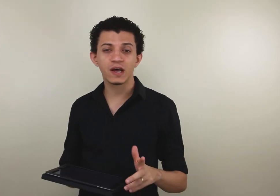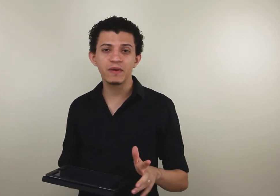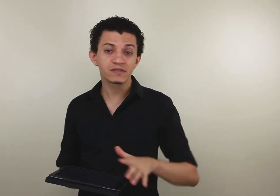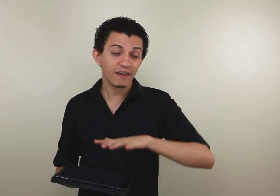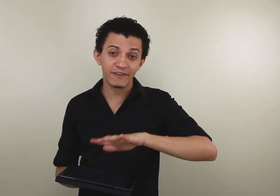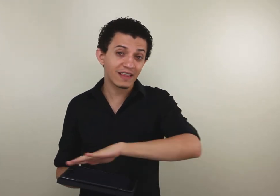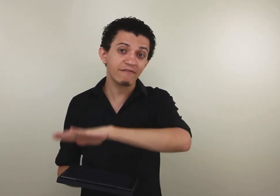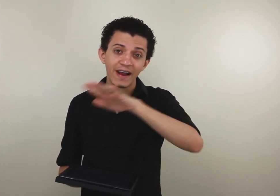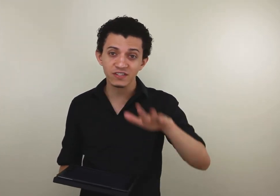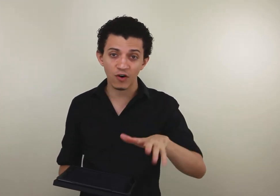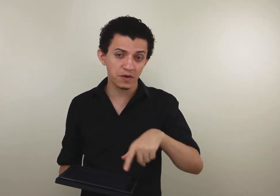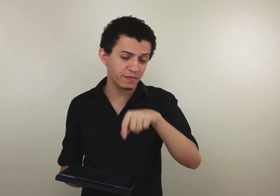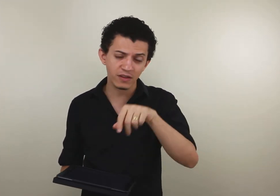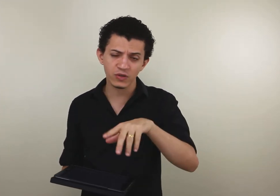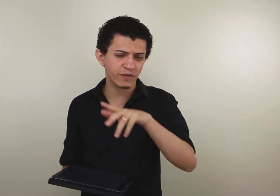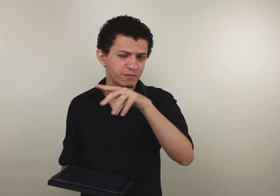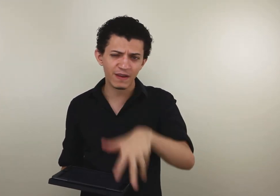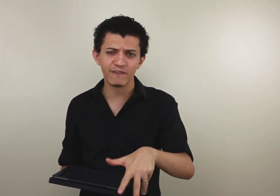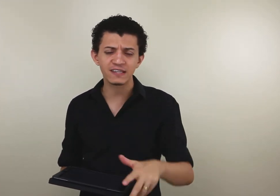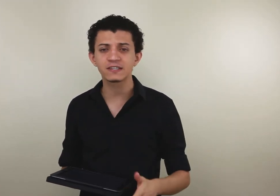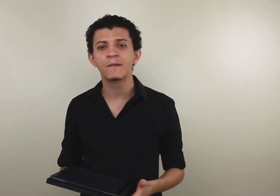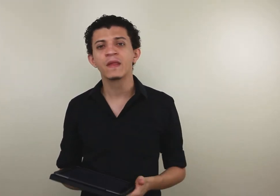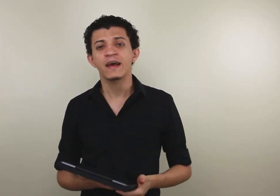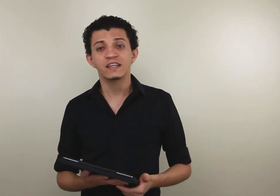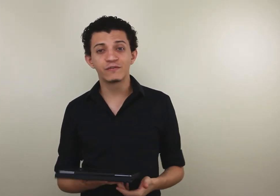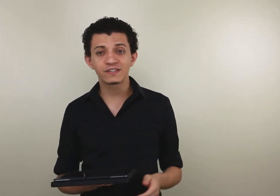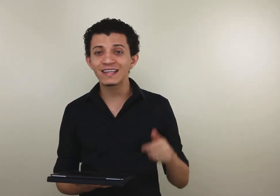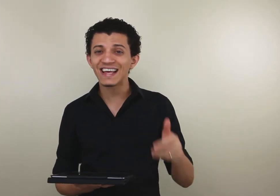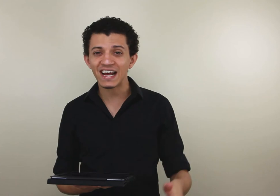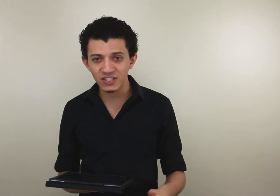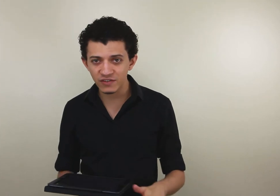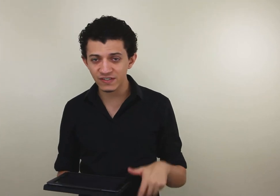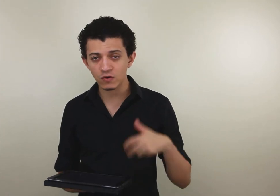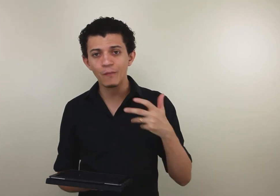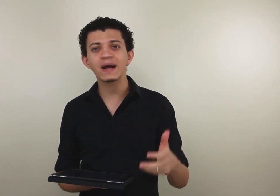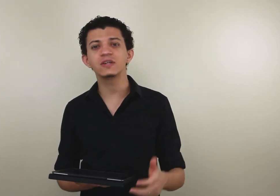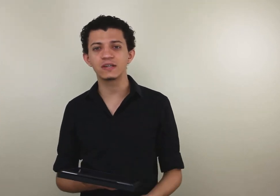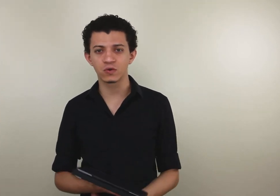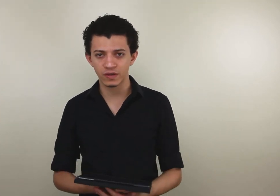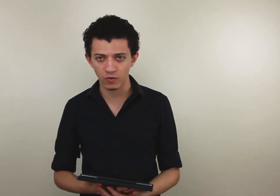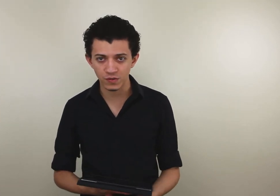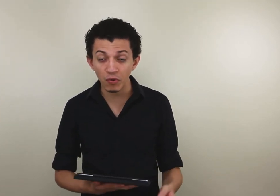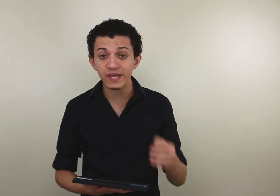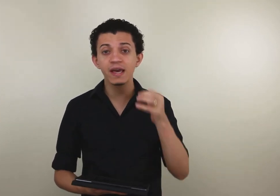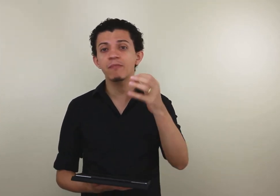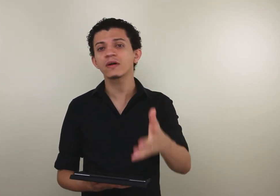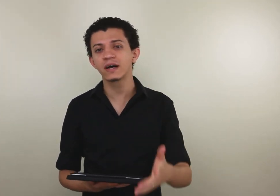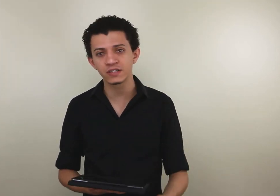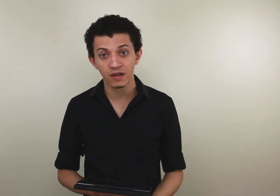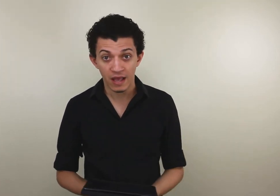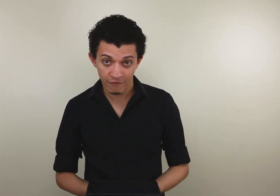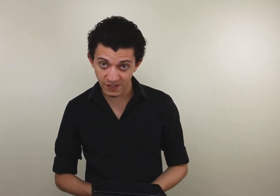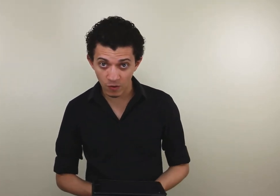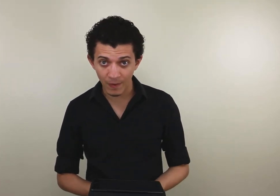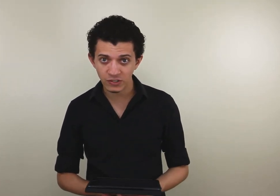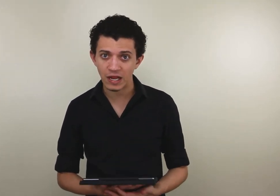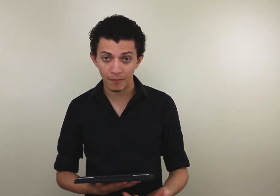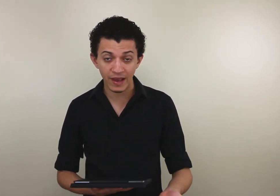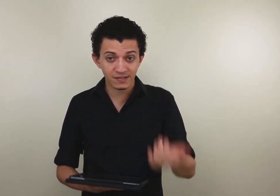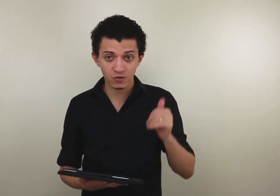amigos. Enfim, tem várias formas bem intuitivas, bem fáceis de você interagir, de você compartilhar esses conteúdos. Por que é importante você compartilhar? Porque esses